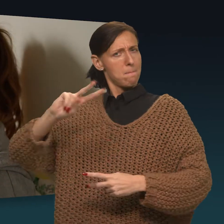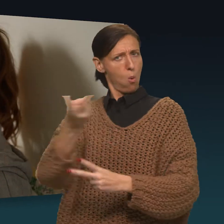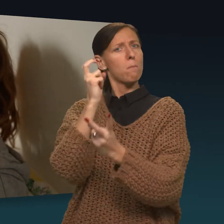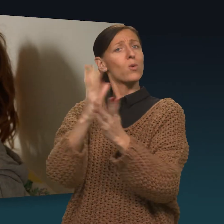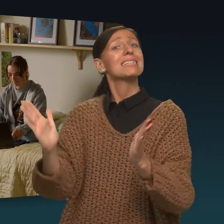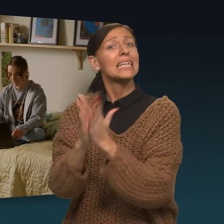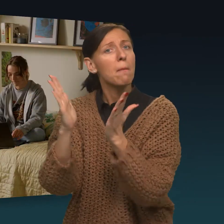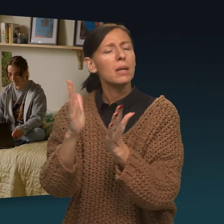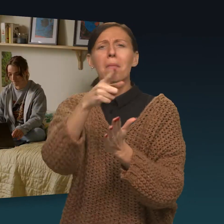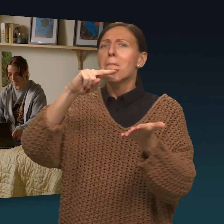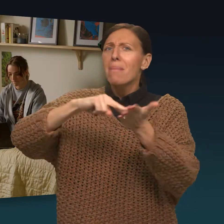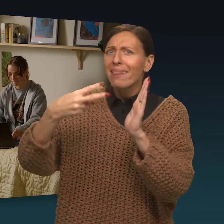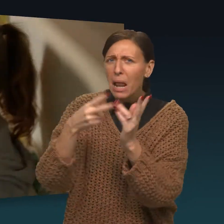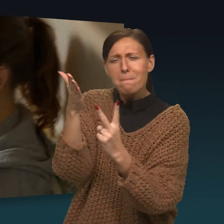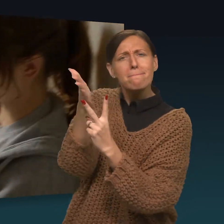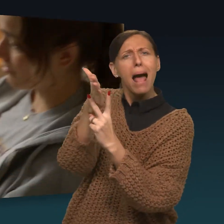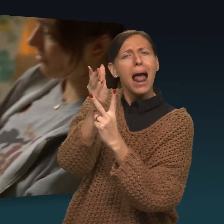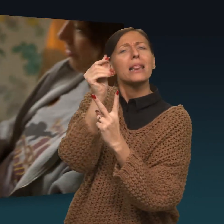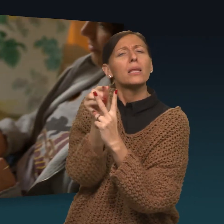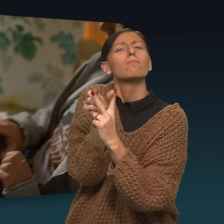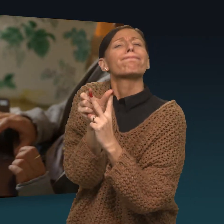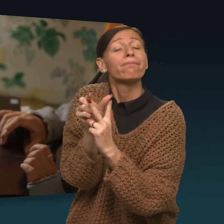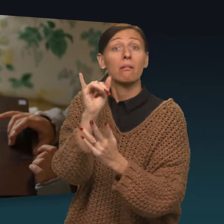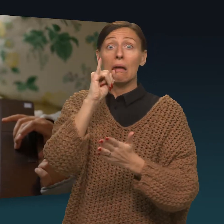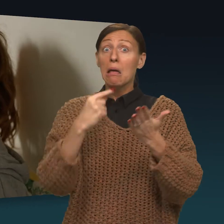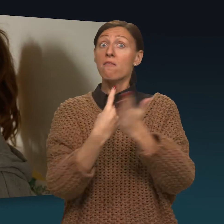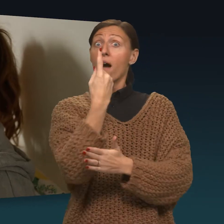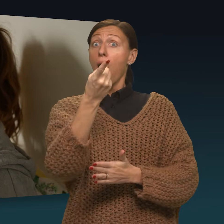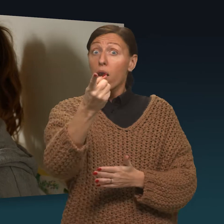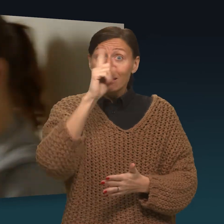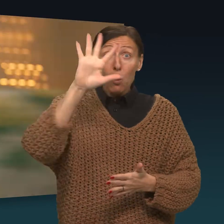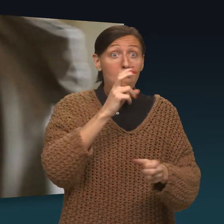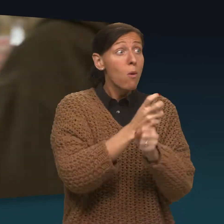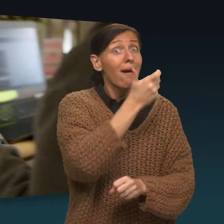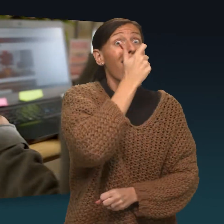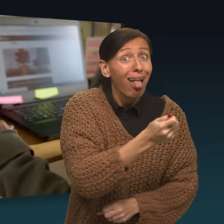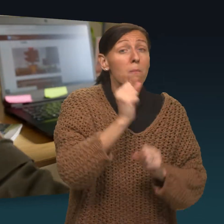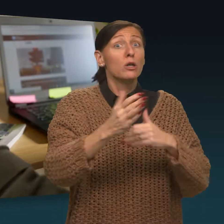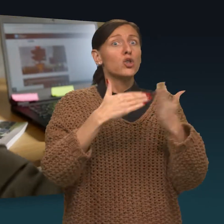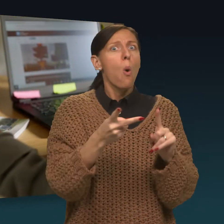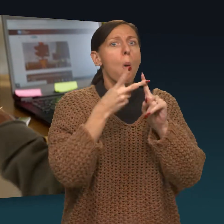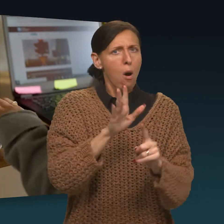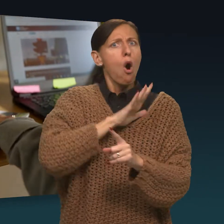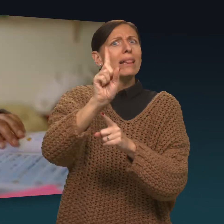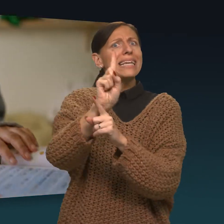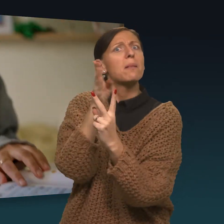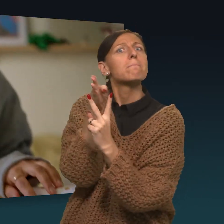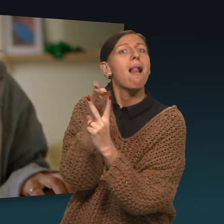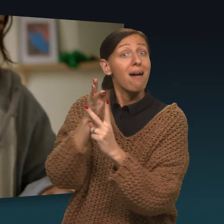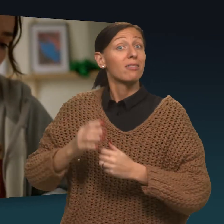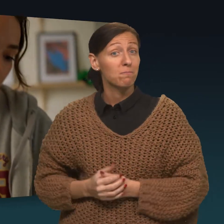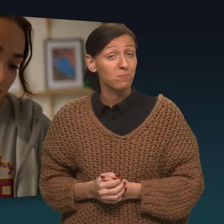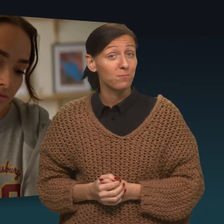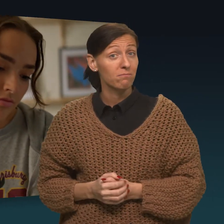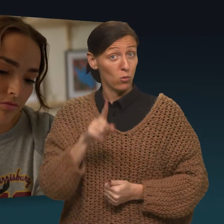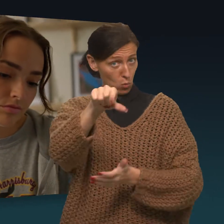Boka gärna båda proven samtidigt, men planera in tid emellan själva provtillfällena. Då hinner du göra om teoriprovet om